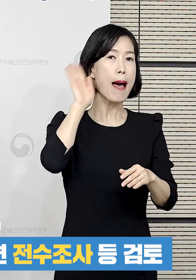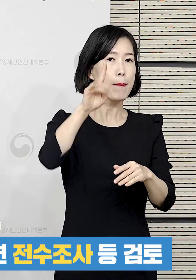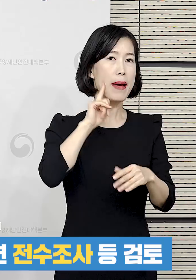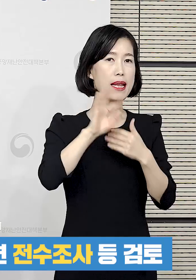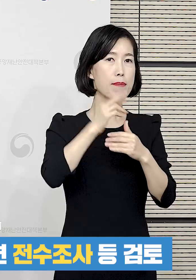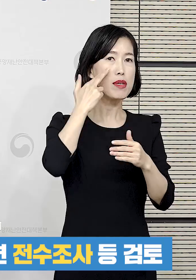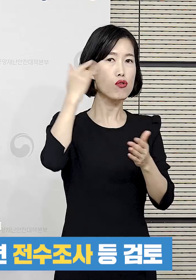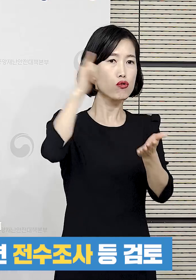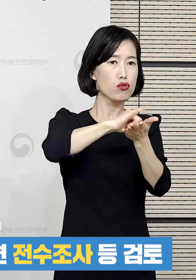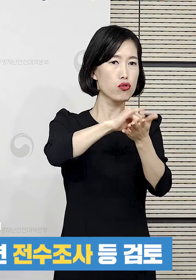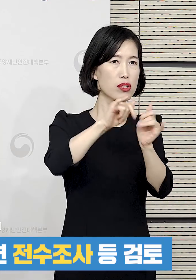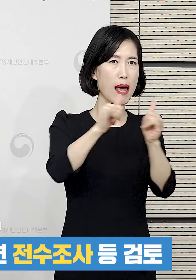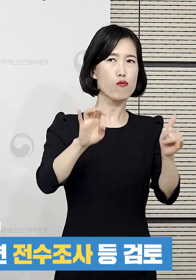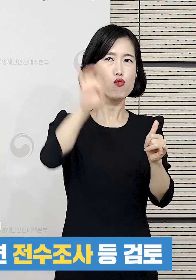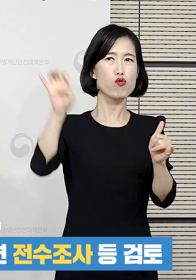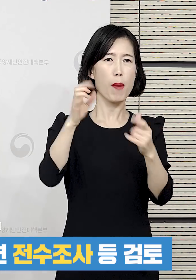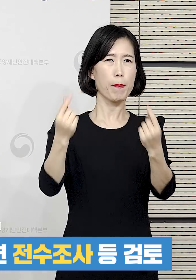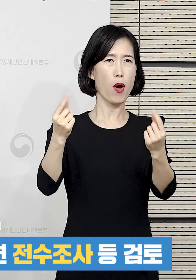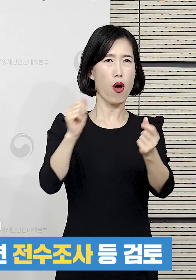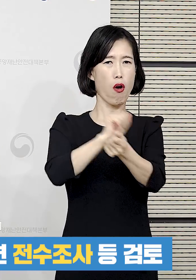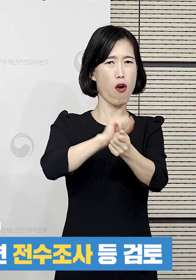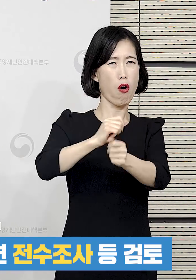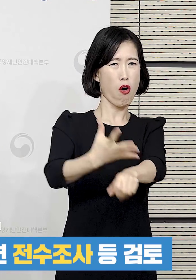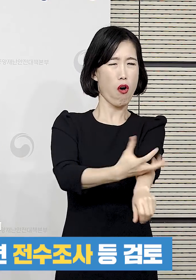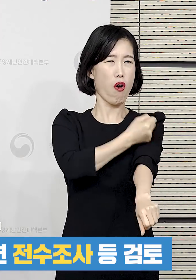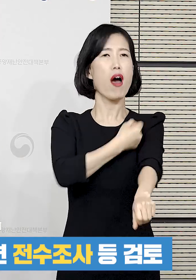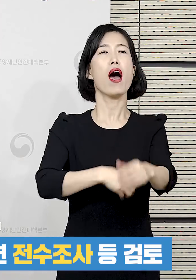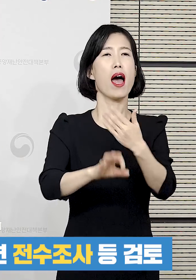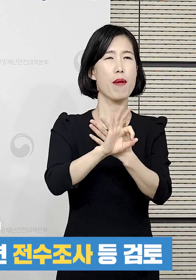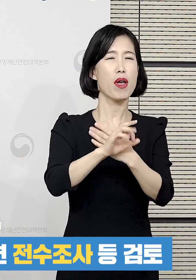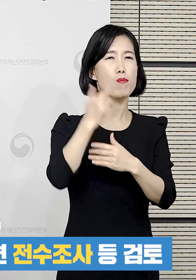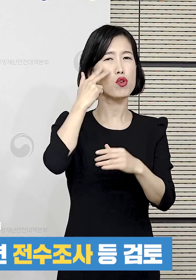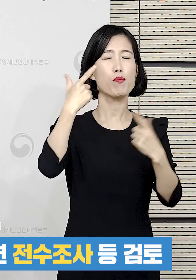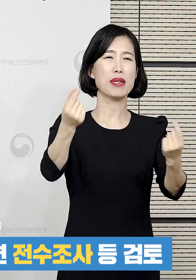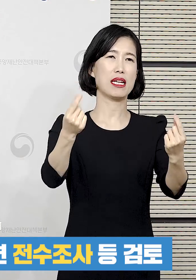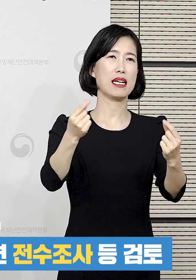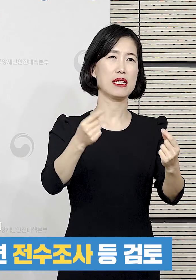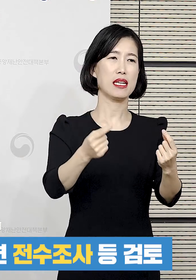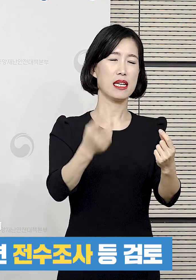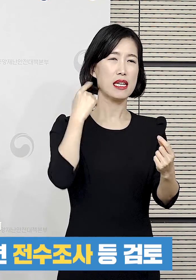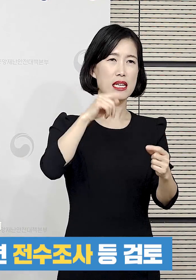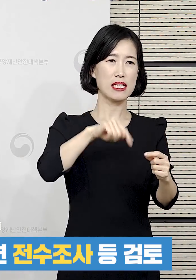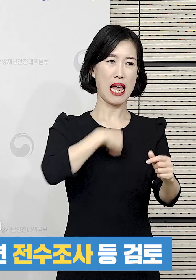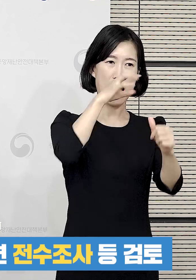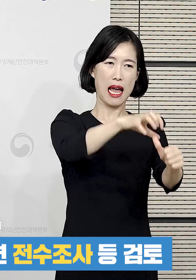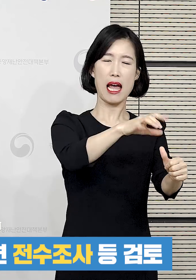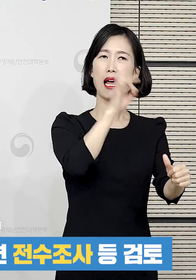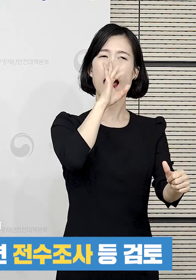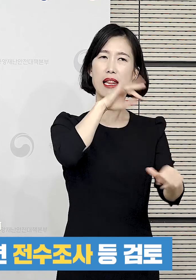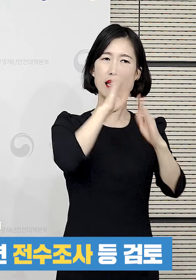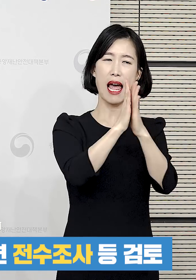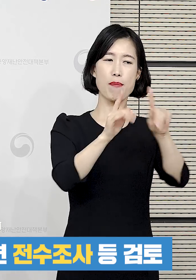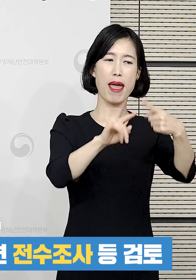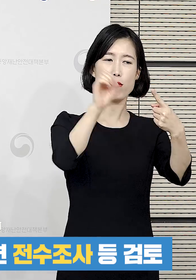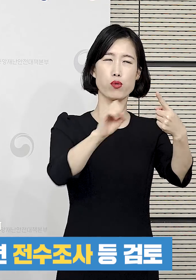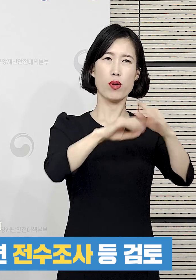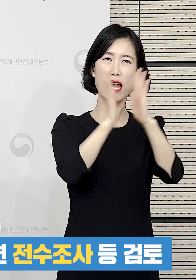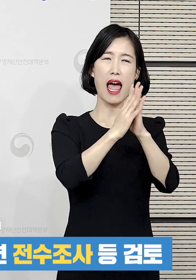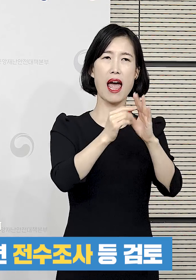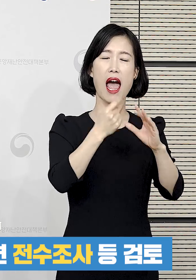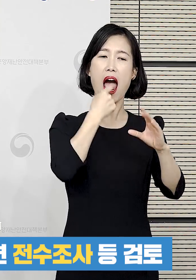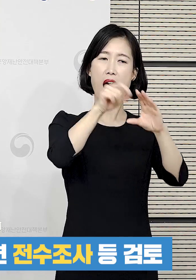비교를 했을 때 유사한 수준으로 되면 미국 입국자들에 대해서도 2단계로 자가격리자들에 대한